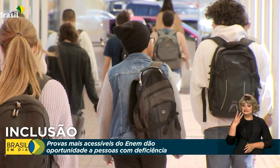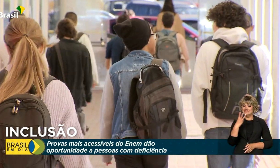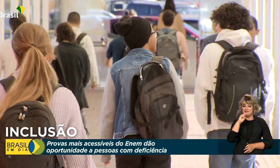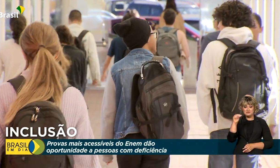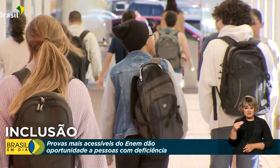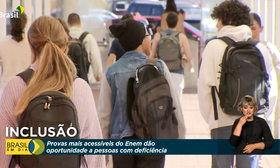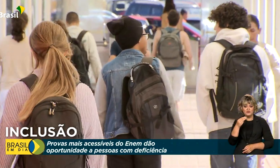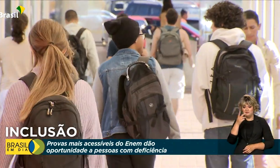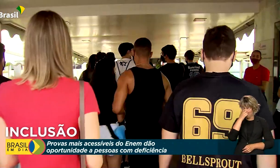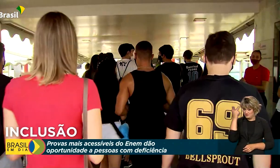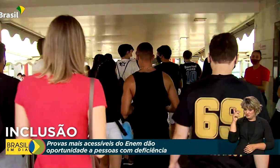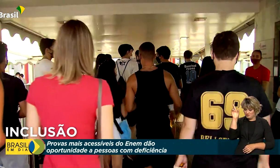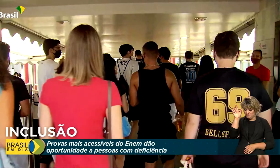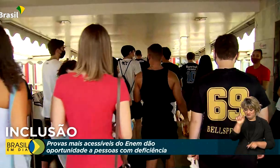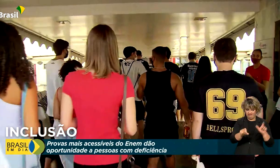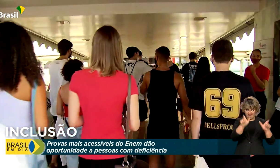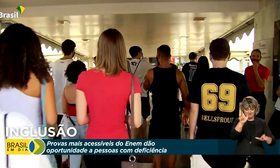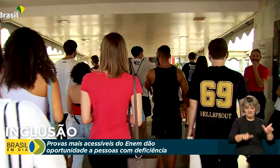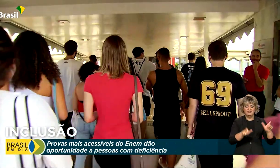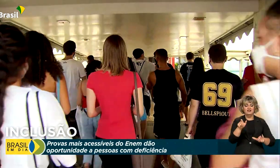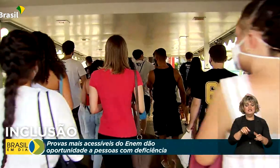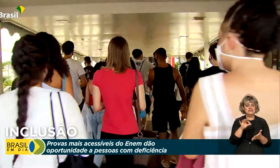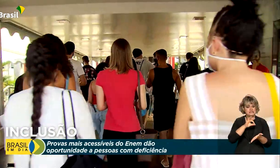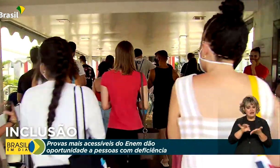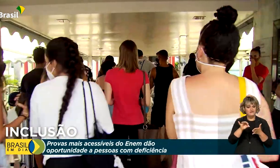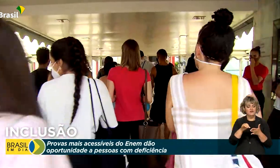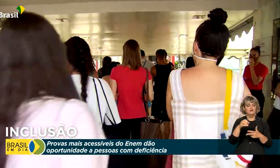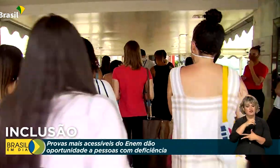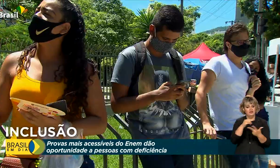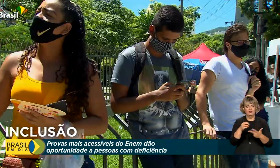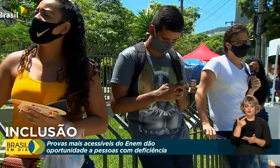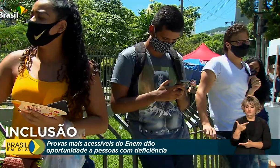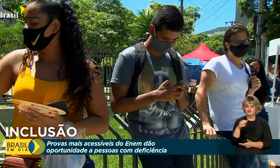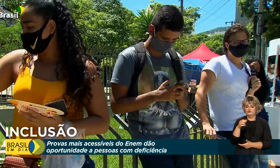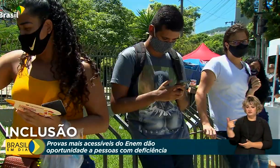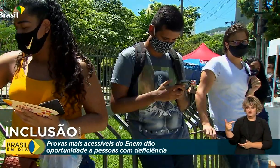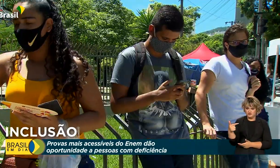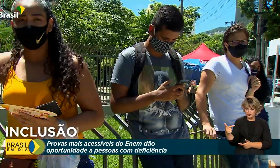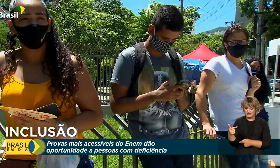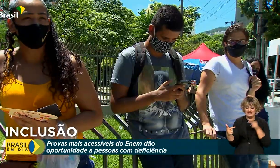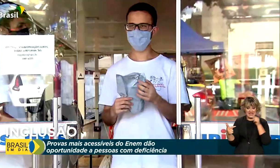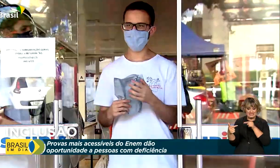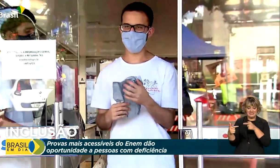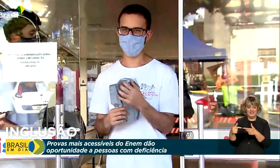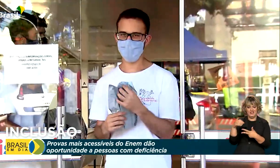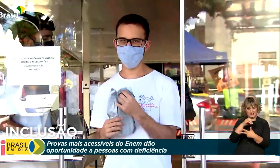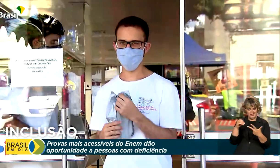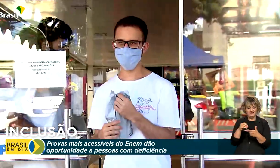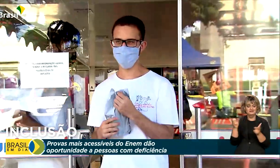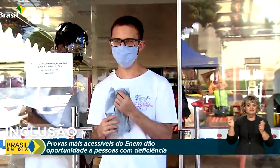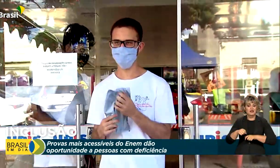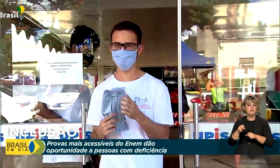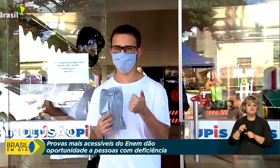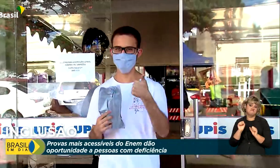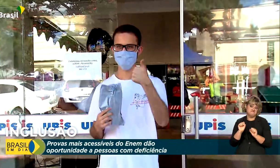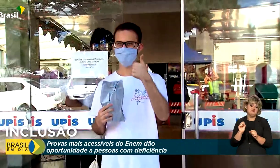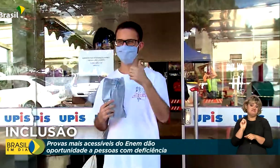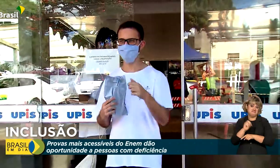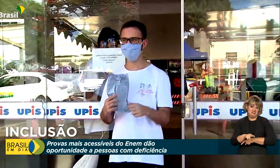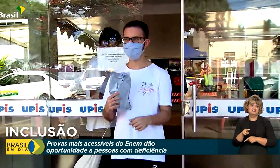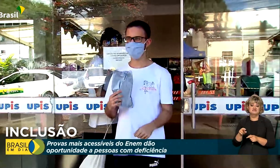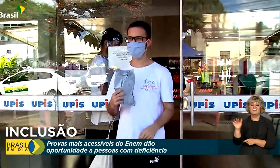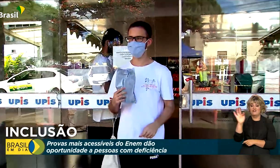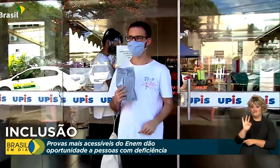milhões de pessoas se inscreveram para o Enem 2022. O exame é a principal porta de entrada para o ensino